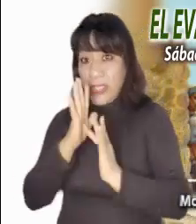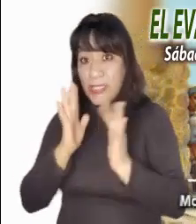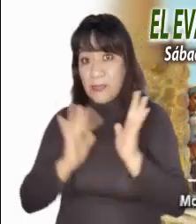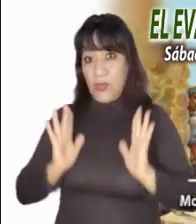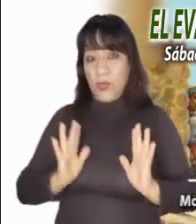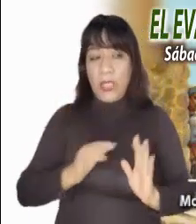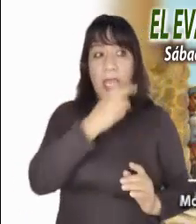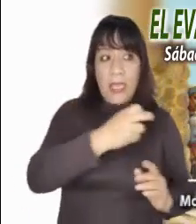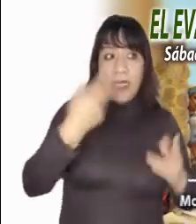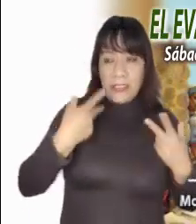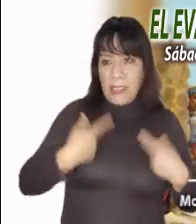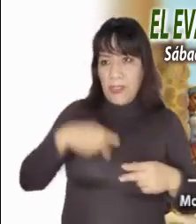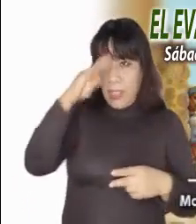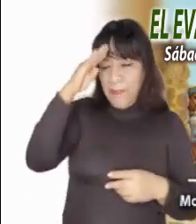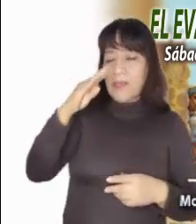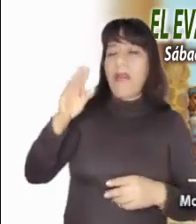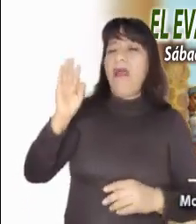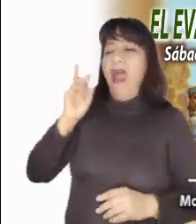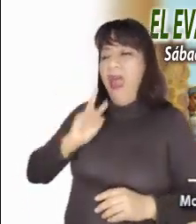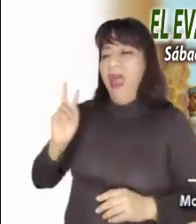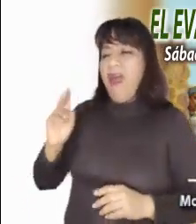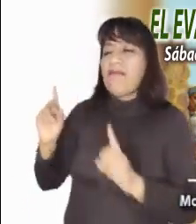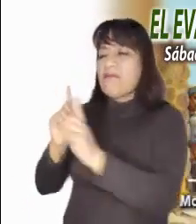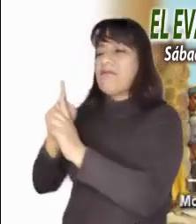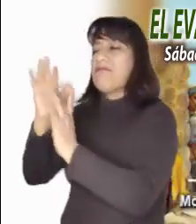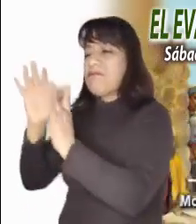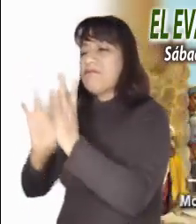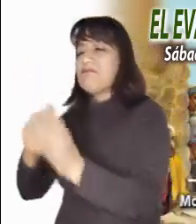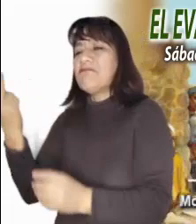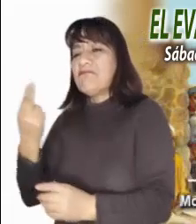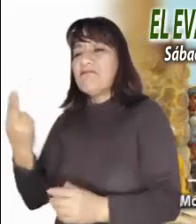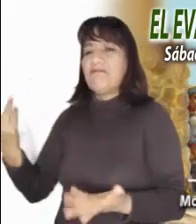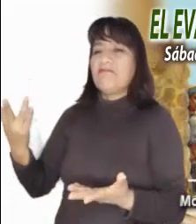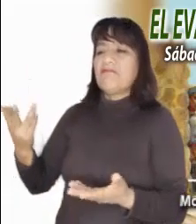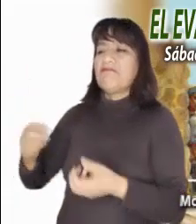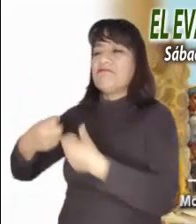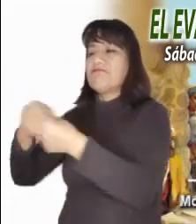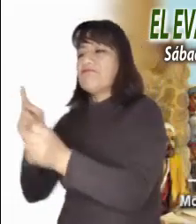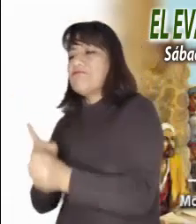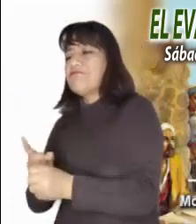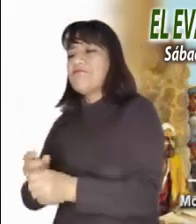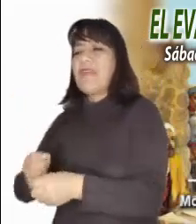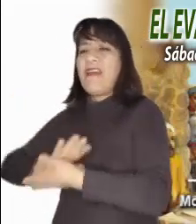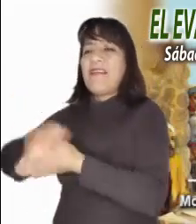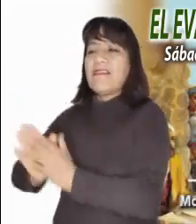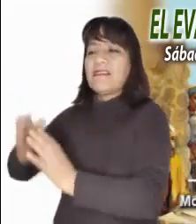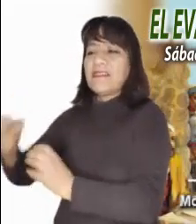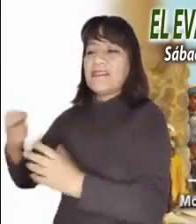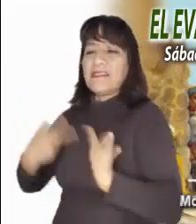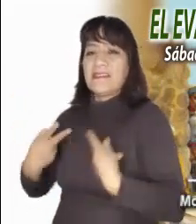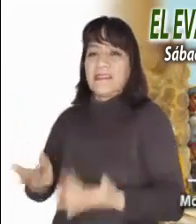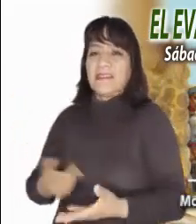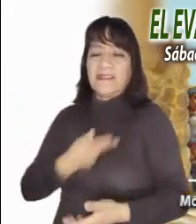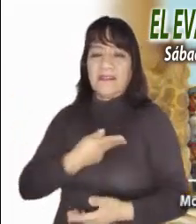sería ser despreciado por la sociedad. Son las paradojas de nuestro tiempo. Quienes se sienten justos y